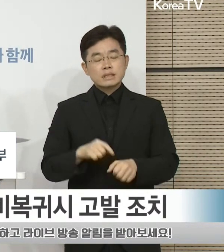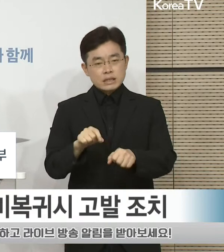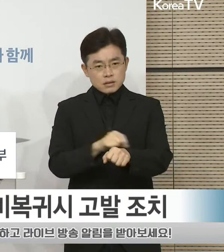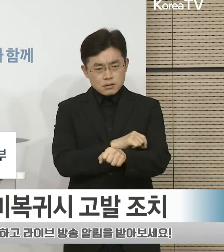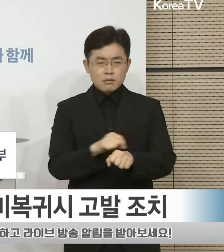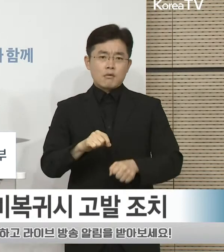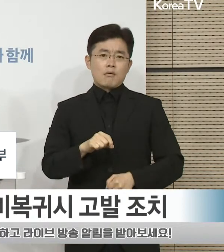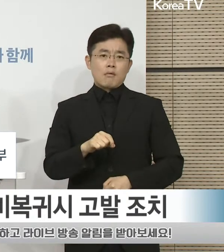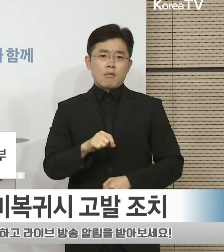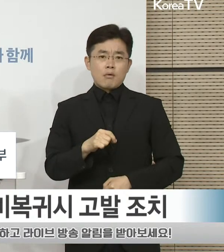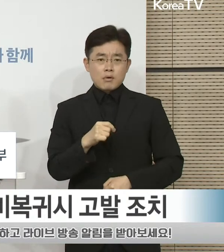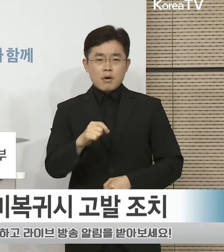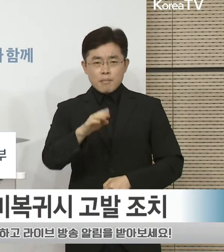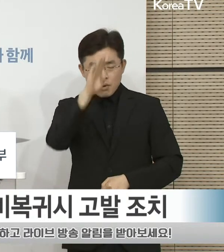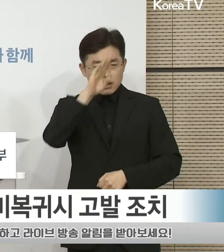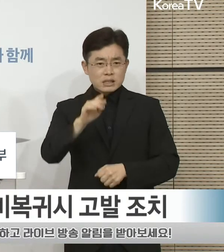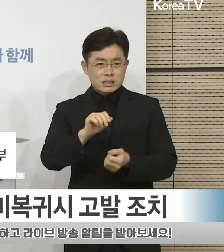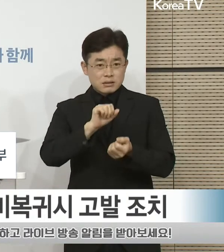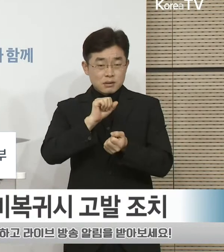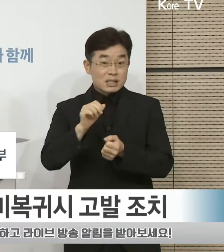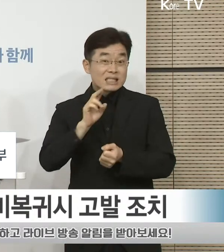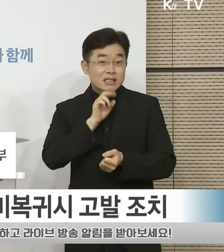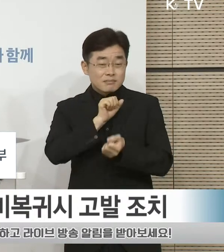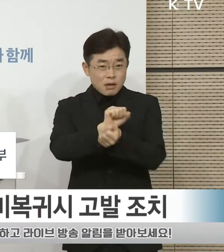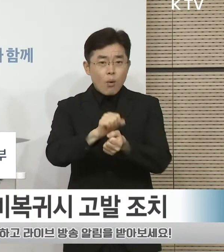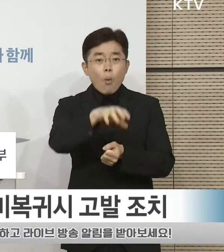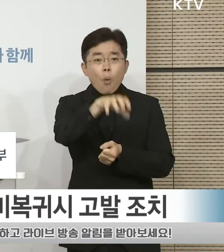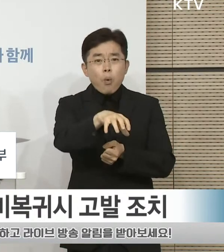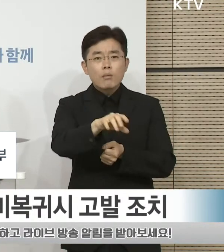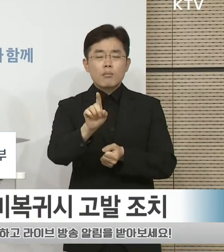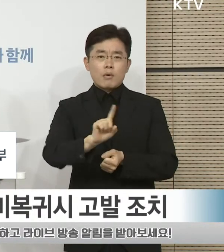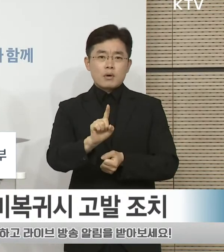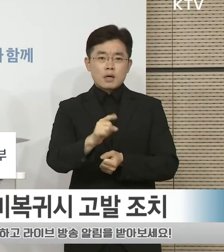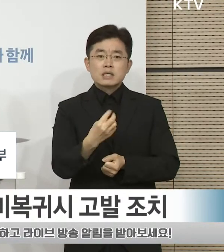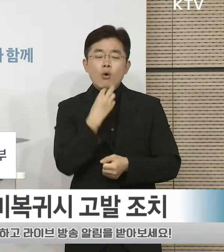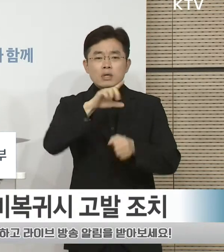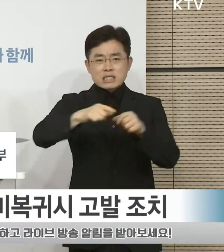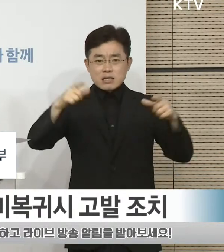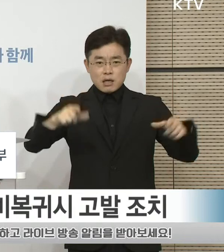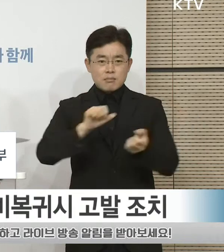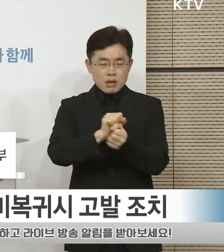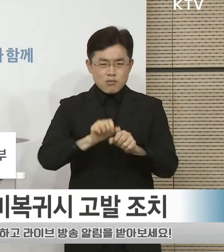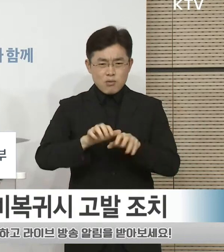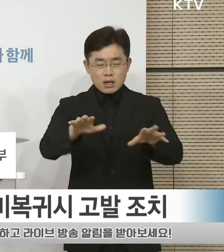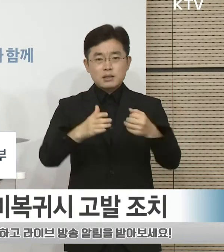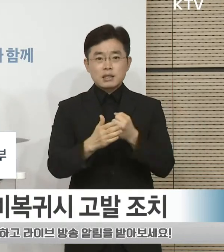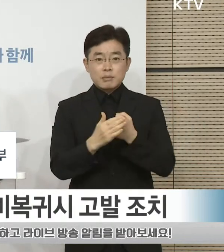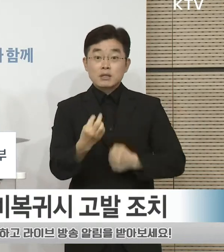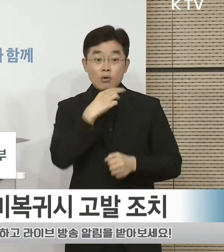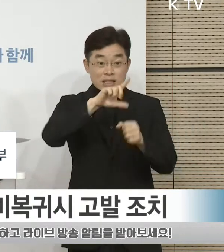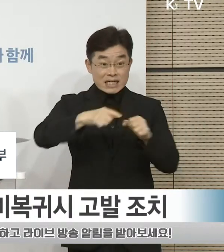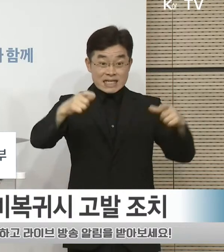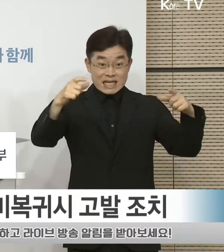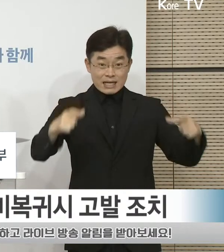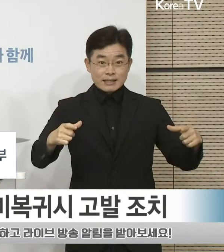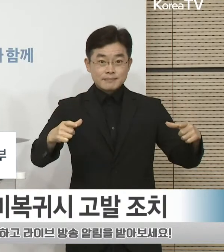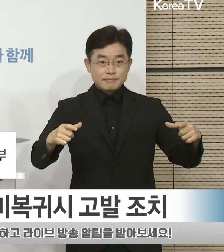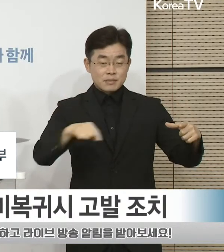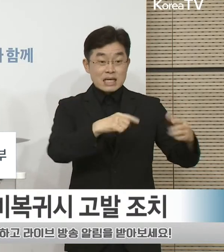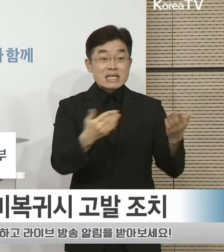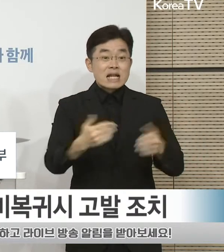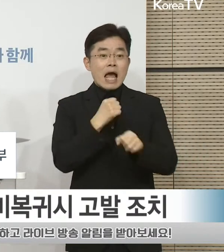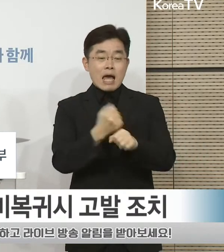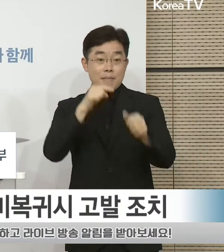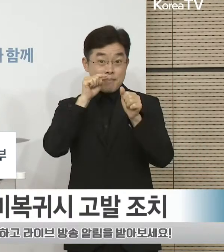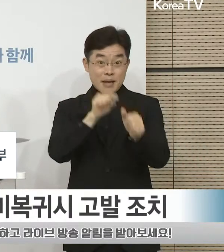최근 환자 발생이 수도권의 지역으로도 확산되는 추세임을 고려하여 현재 수도권에 한해 발령한 업무